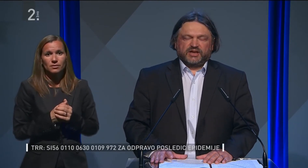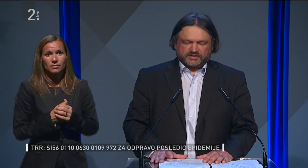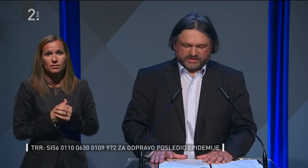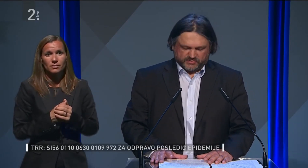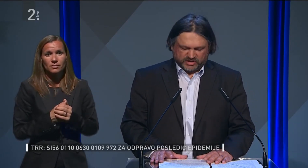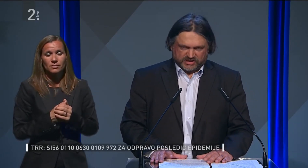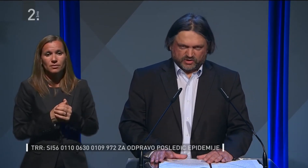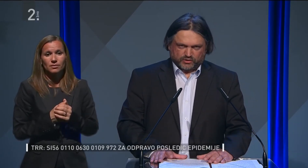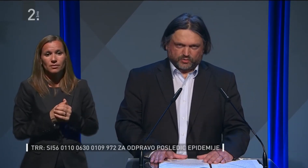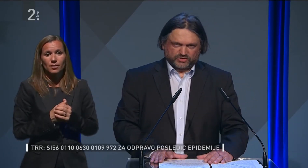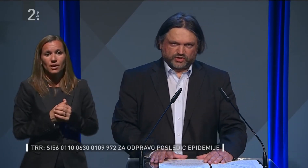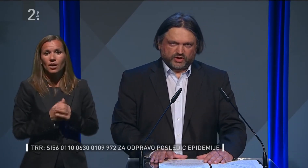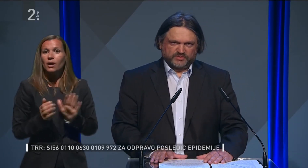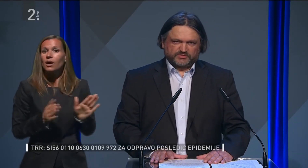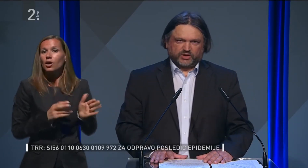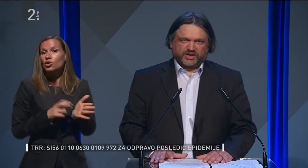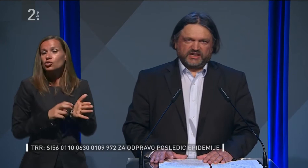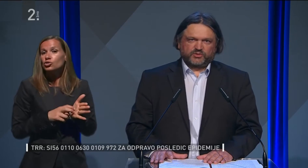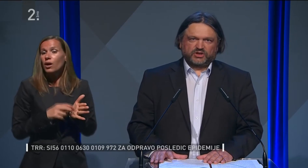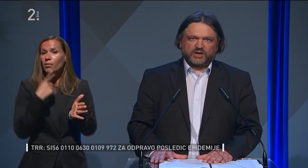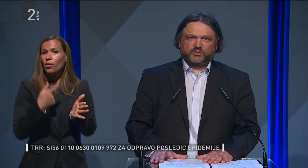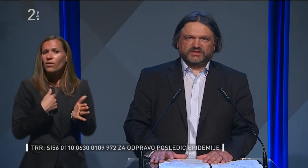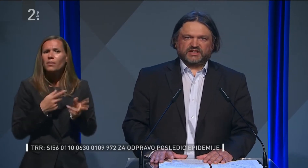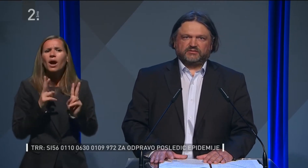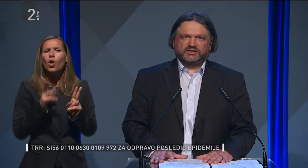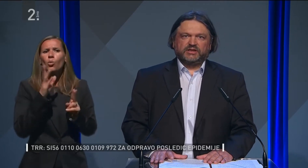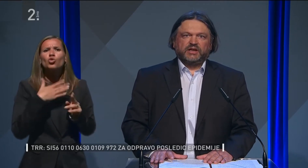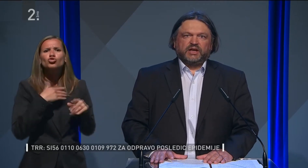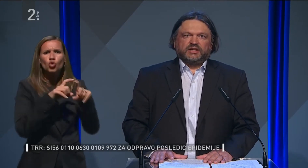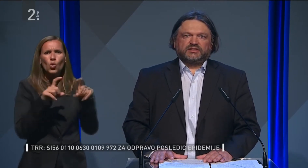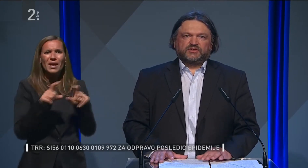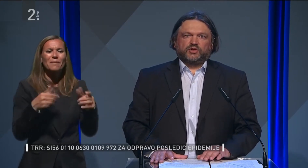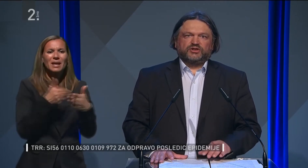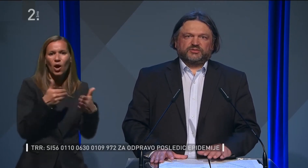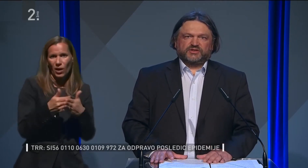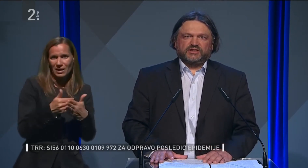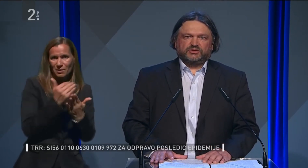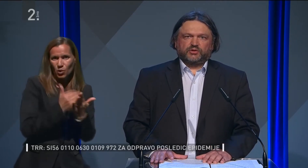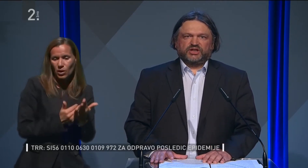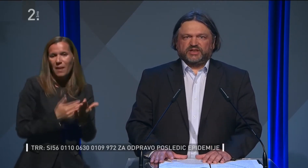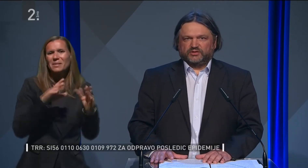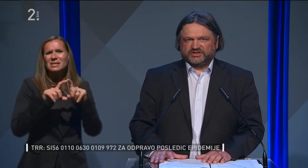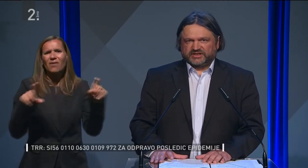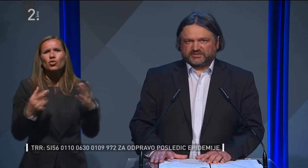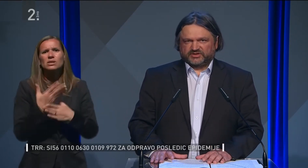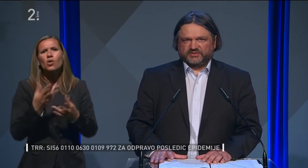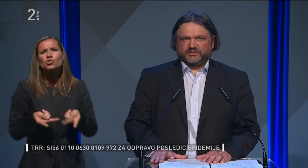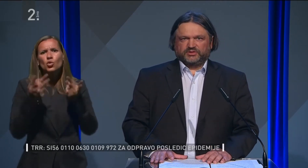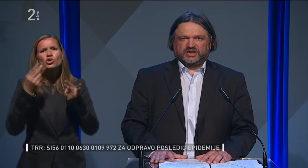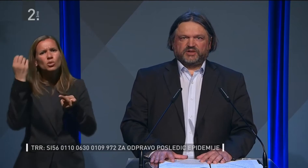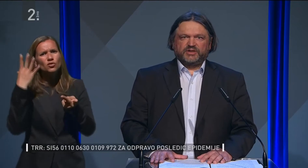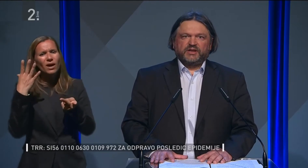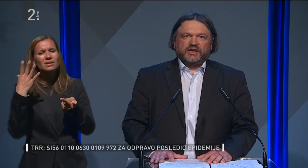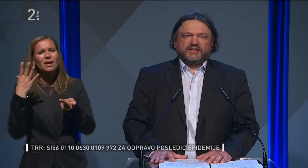Če še pogledamo, kako bo za šolami s prelogajenim programom in zavodi za vzgojeno zobraževanje otrok in mladostnikih s